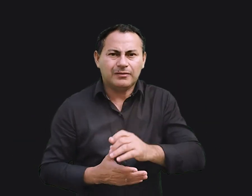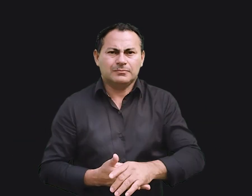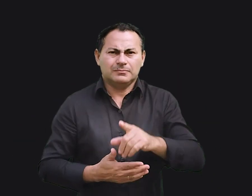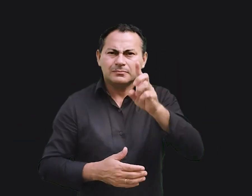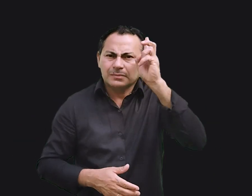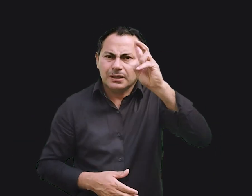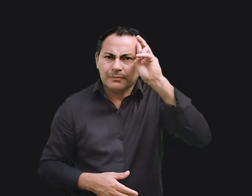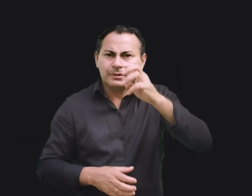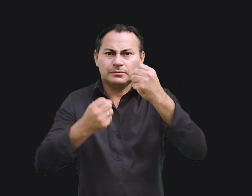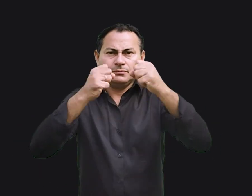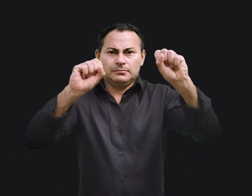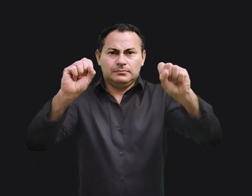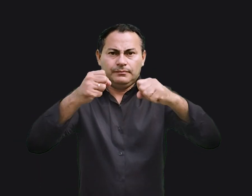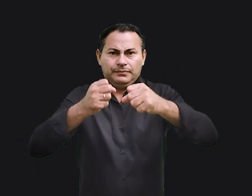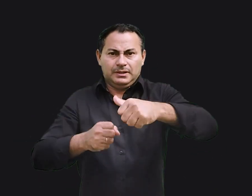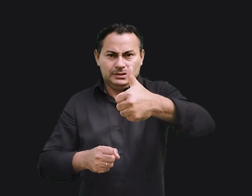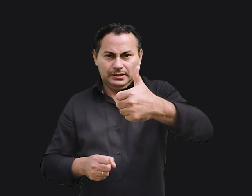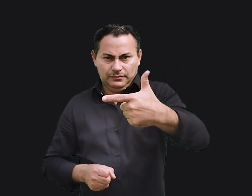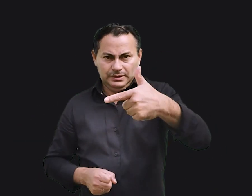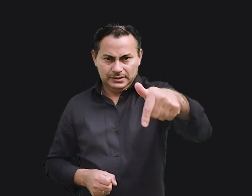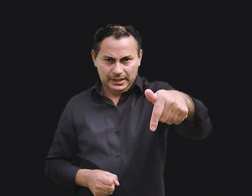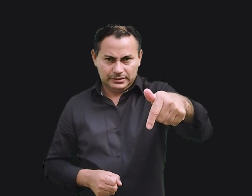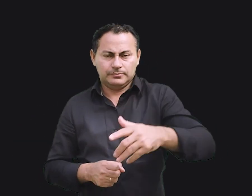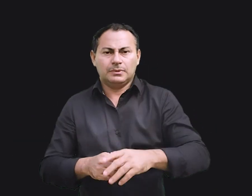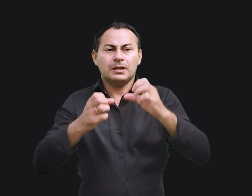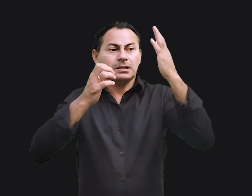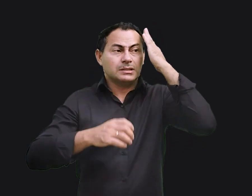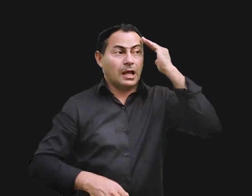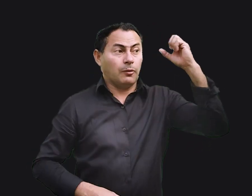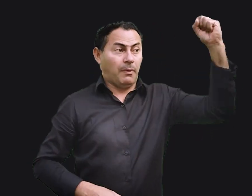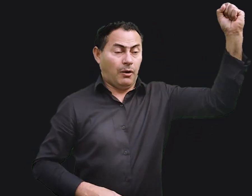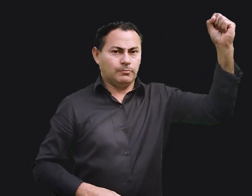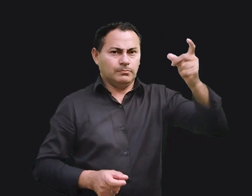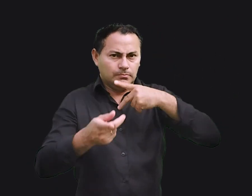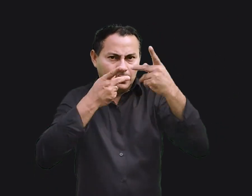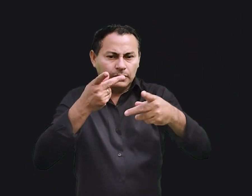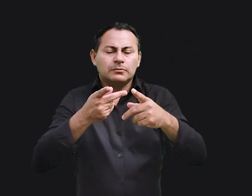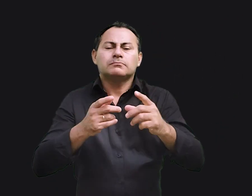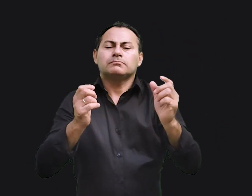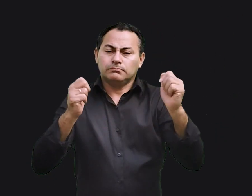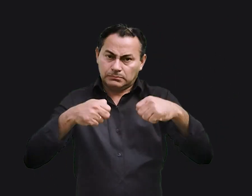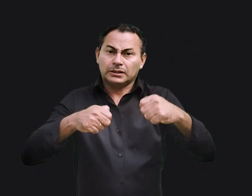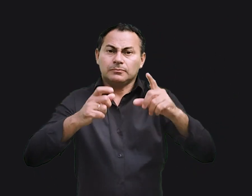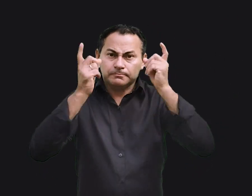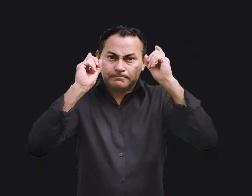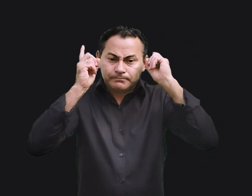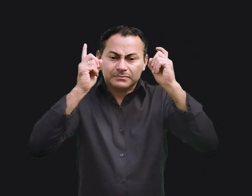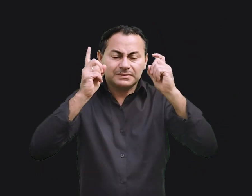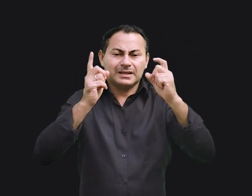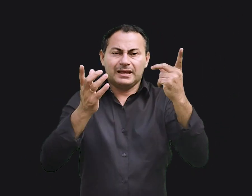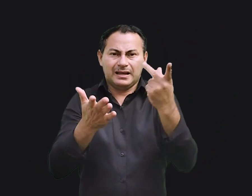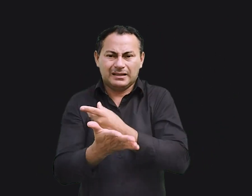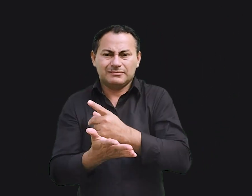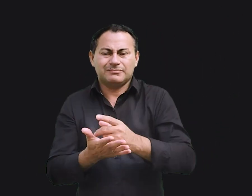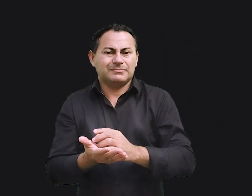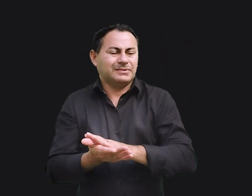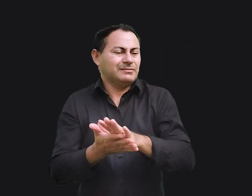Você se lembra que no Salmo 127, Salomão disse que é possível que nos preocupemos em vão? O Livro de